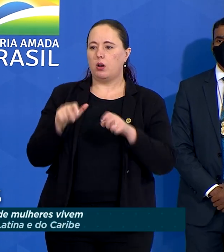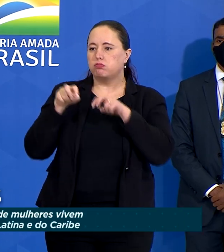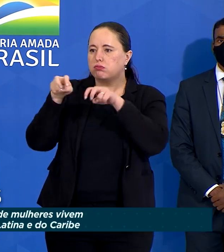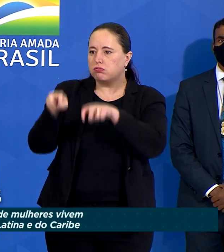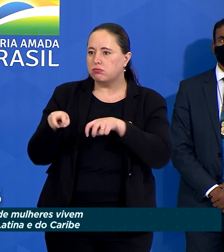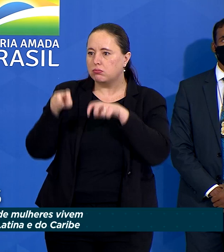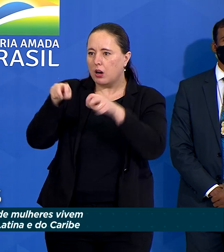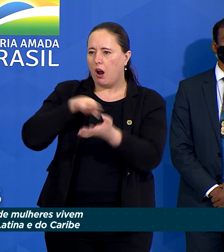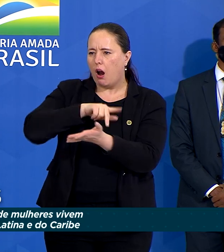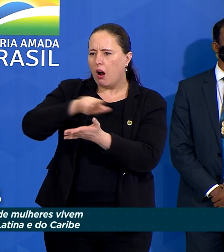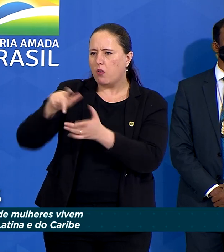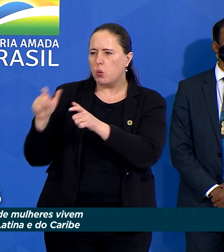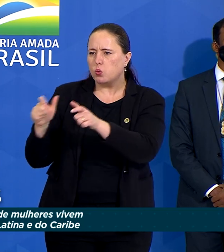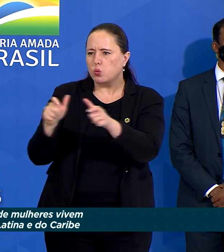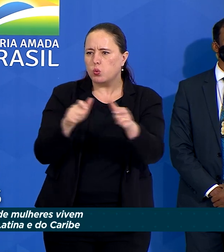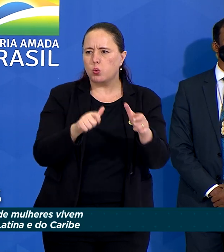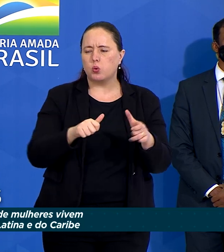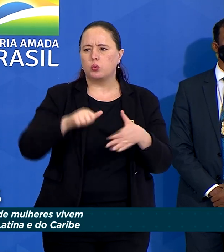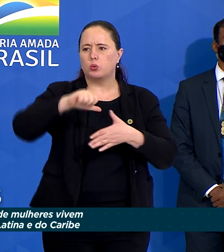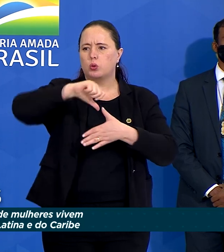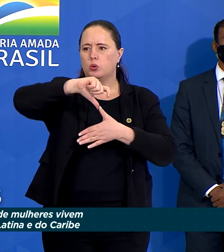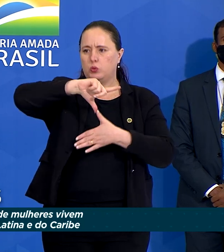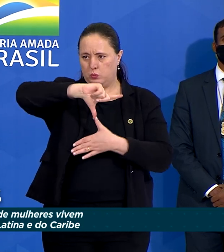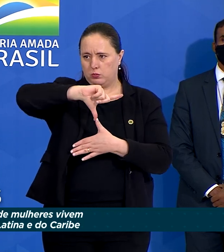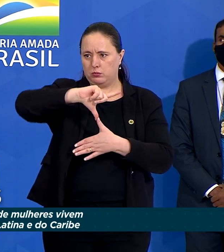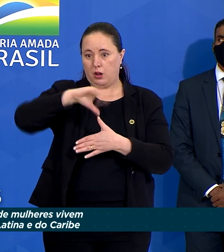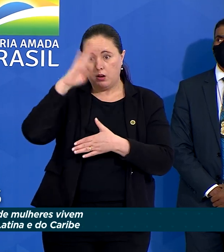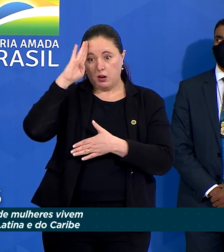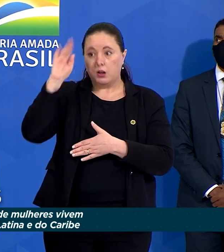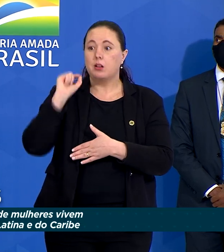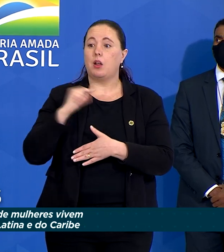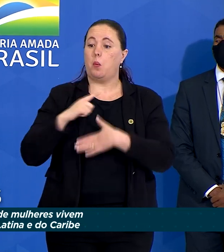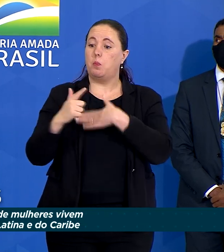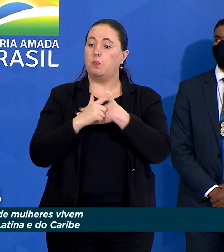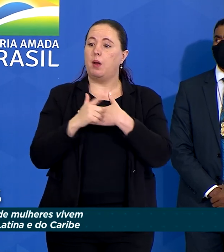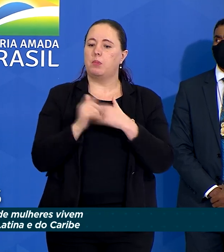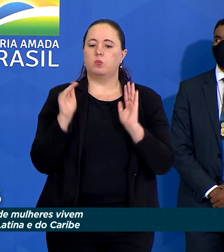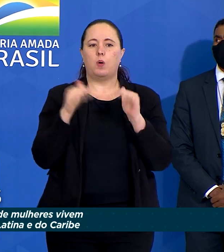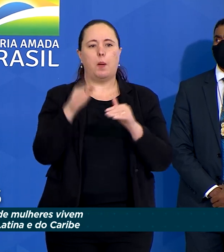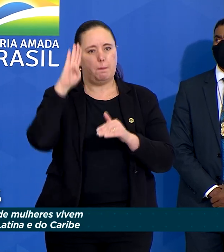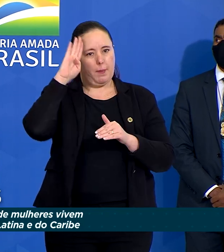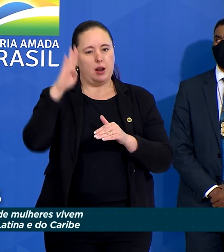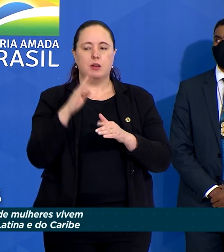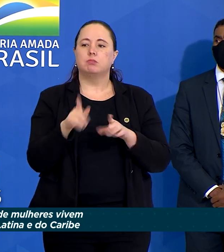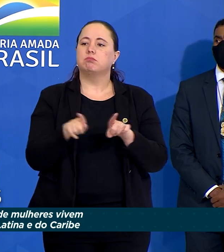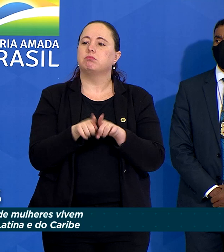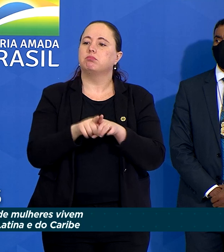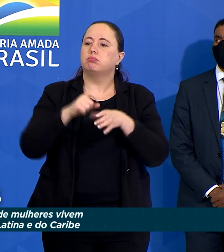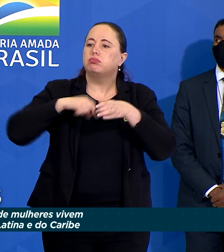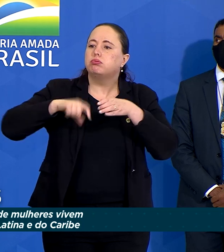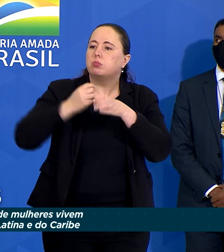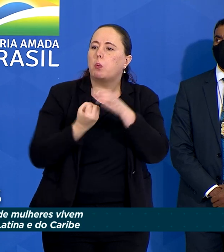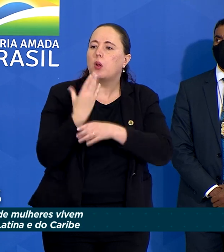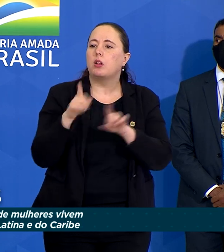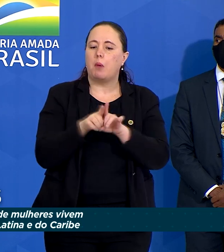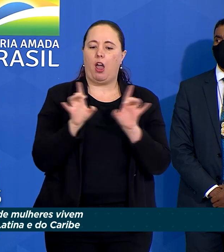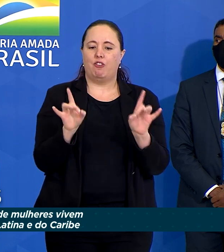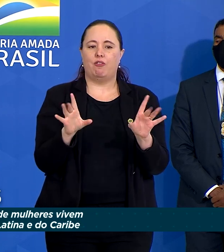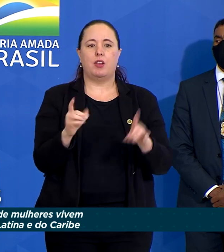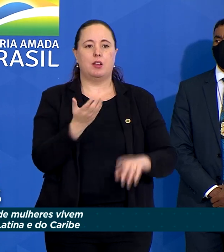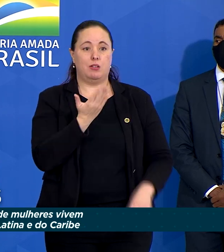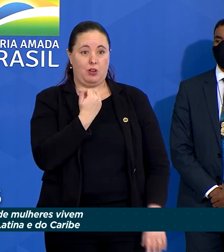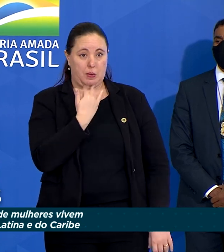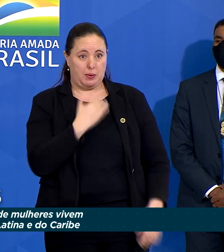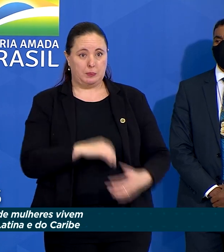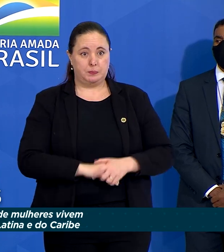Latina e do Caribe e parte delas tem papel central na produção e no abastecimento dos alimentos. É